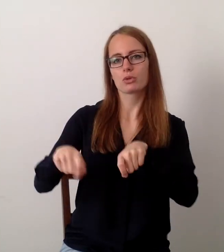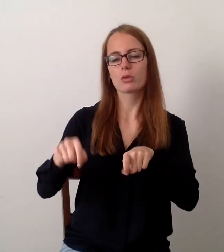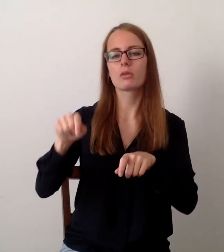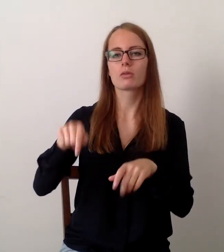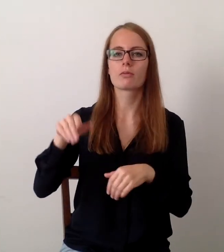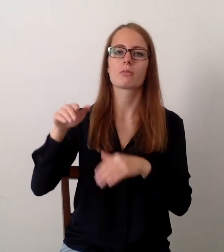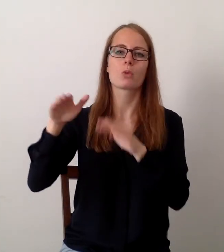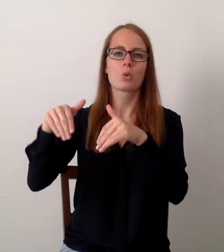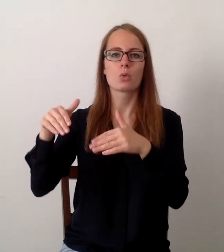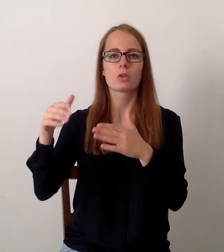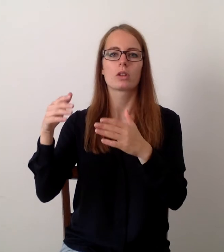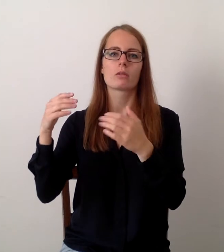eine Ausbildung getan habe.